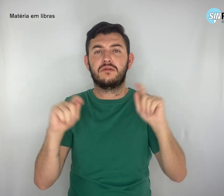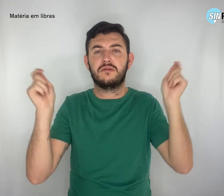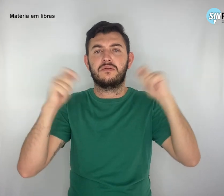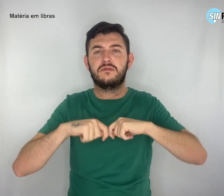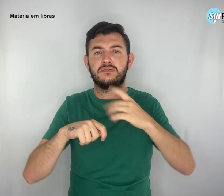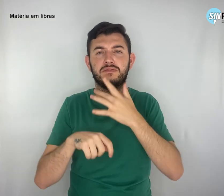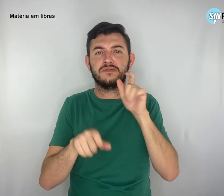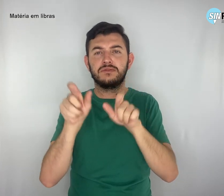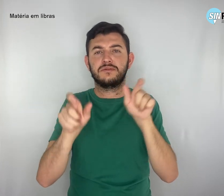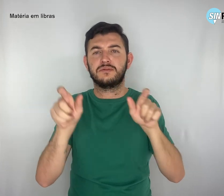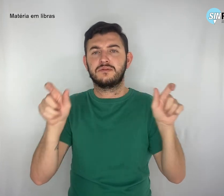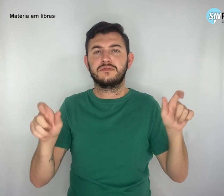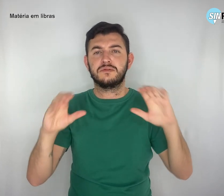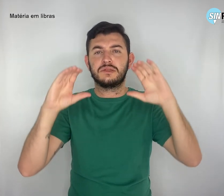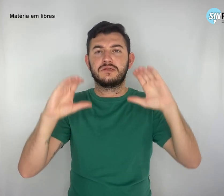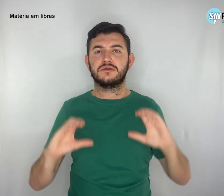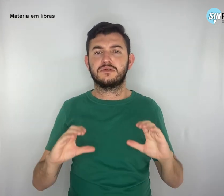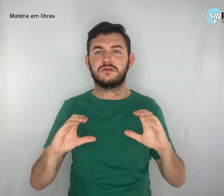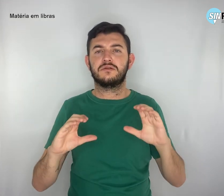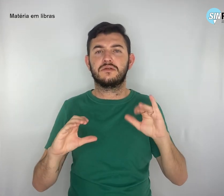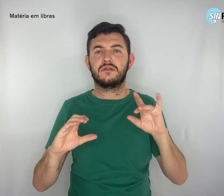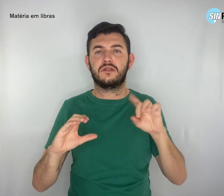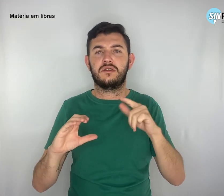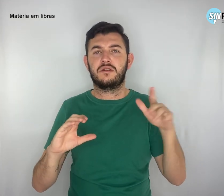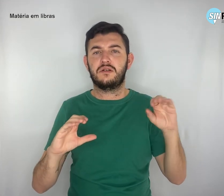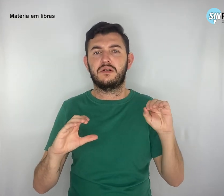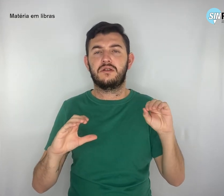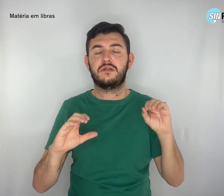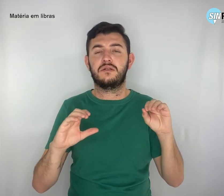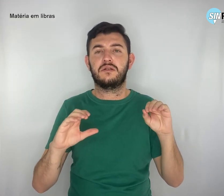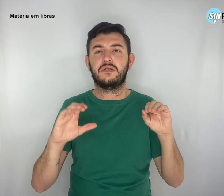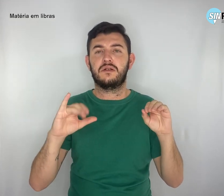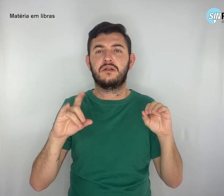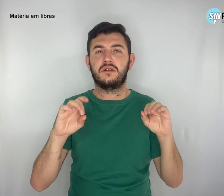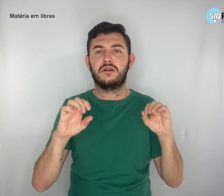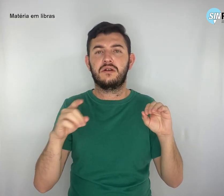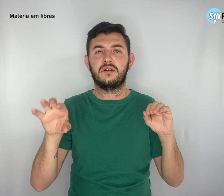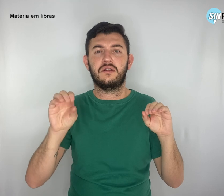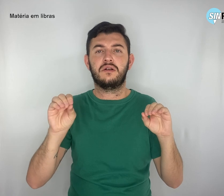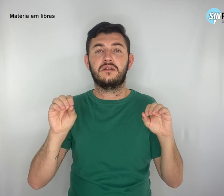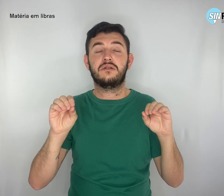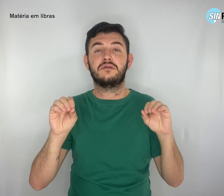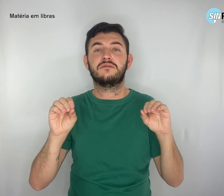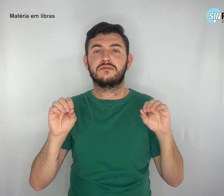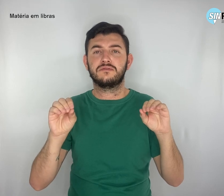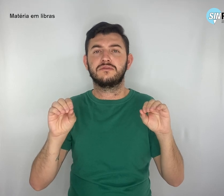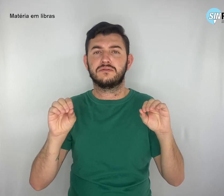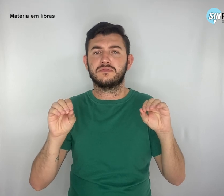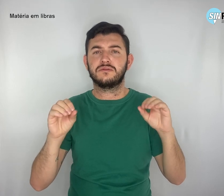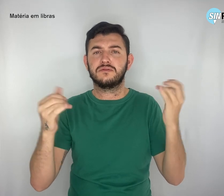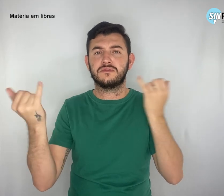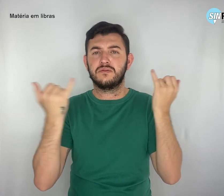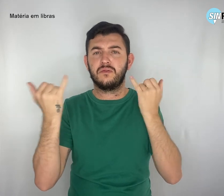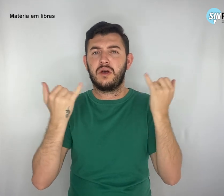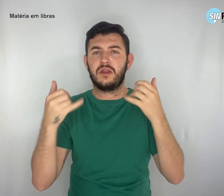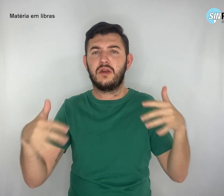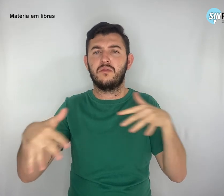cidadão e cidadã terá de conhecer o que está acontecendo à sua volta, na sua conjuntura,